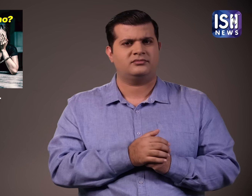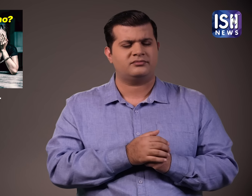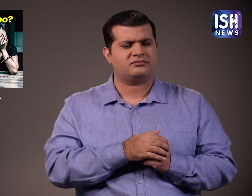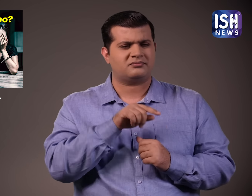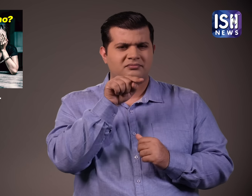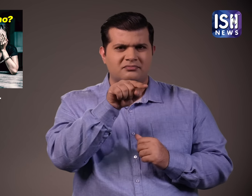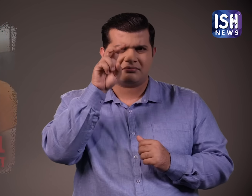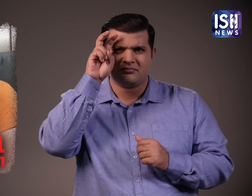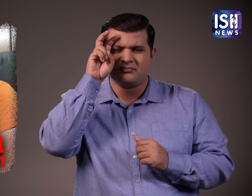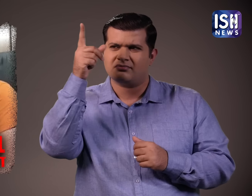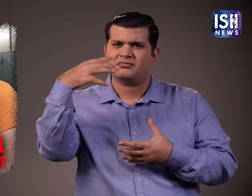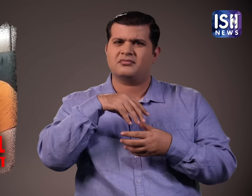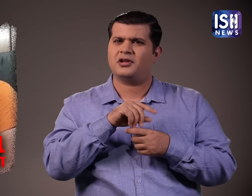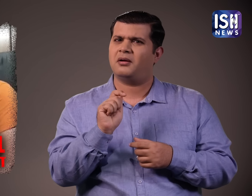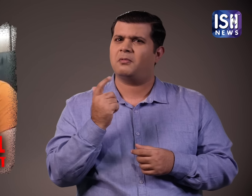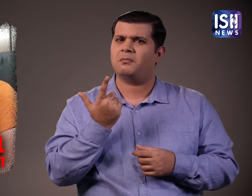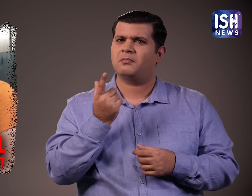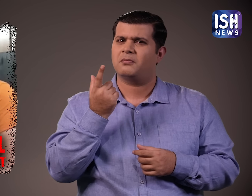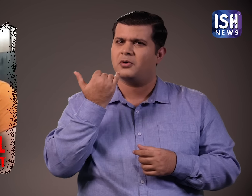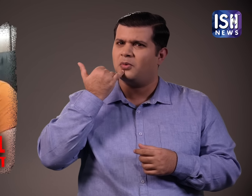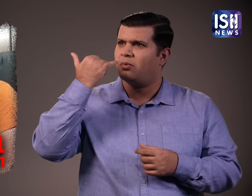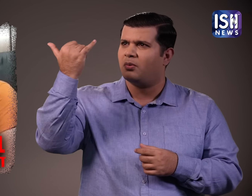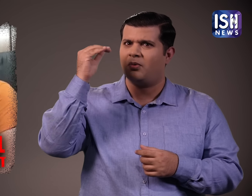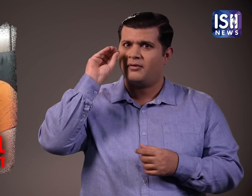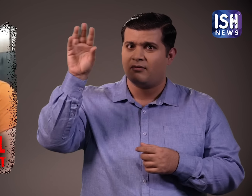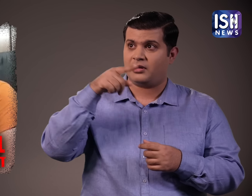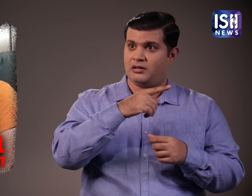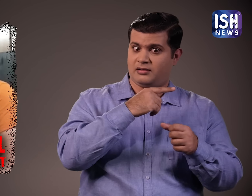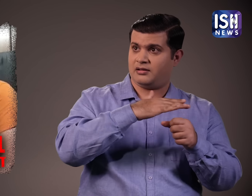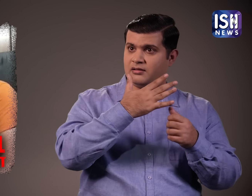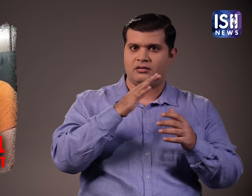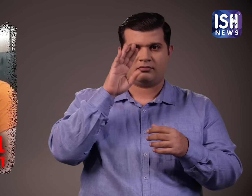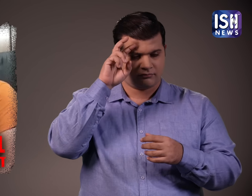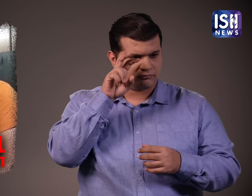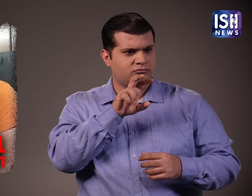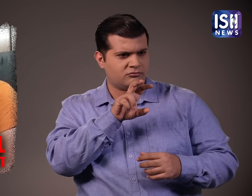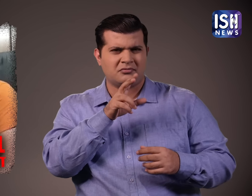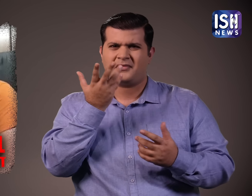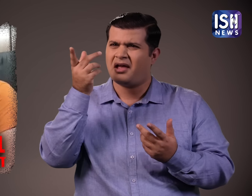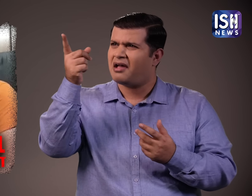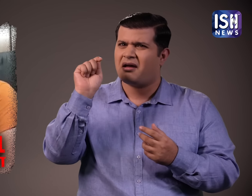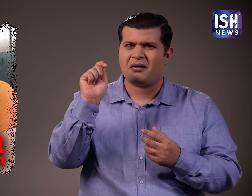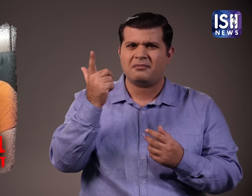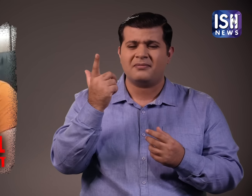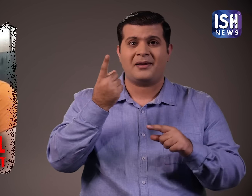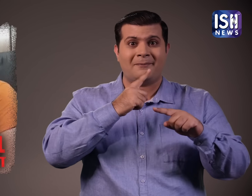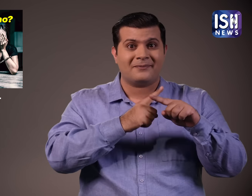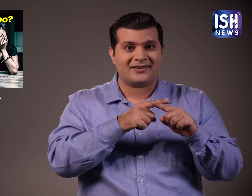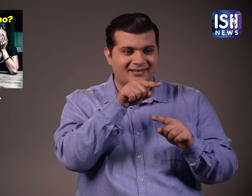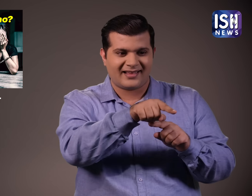दूसरा, पुलिस ने ये बताया कि जगपाल का क्या काम था उसे फोन कर इस पारे में क्यों बताया गया और वो ये मॉर्डर क्यों देख रहा